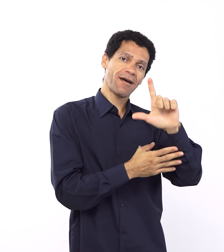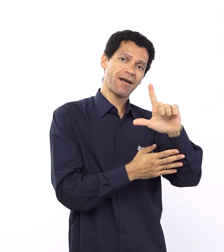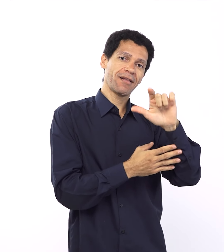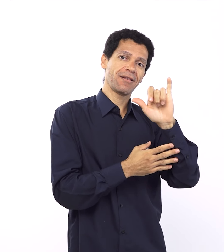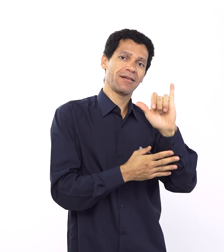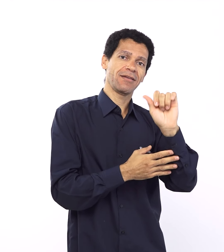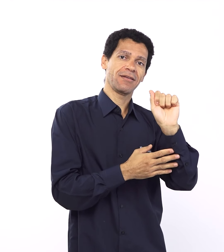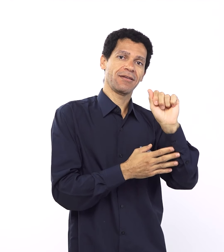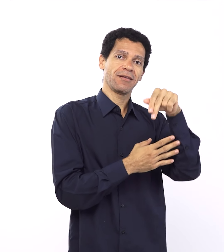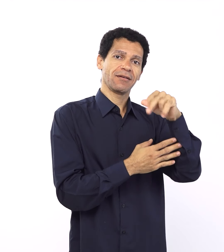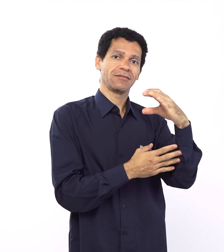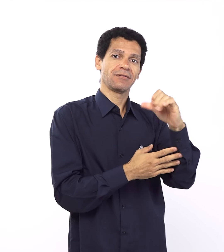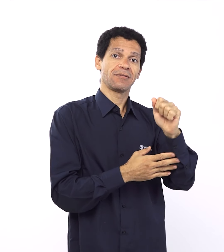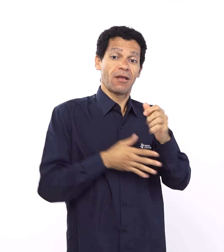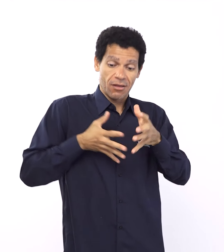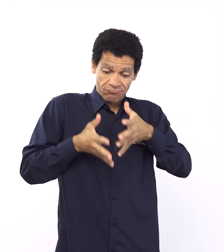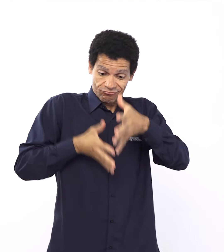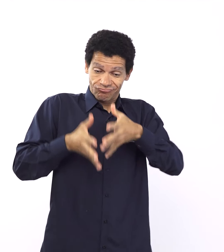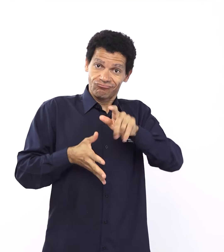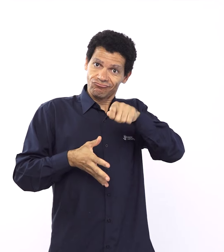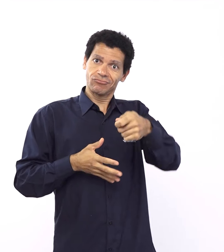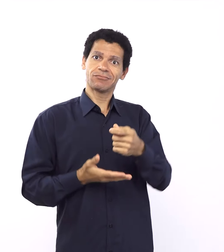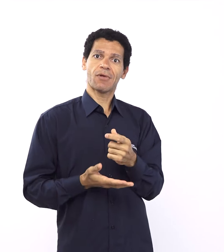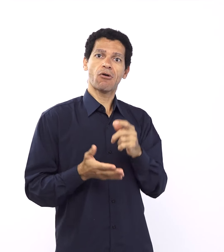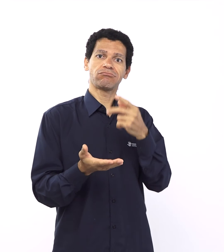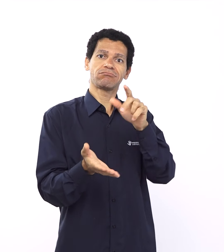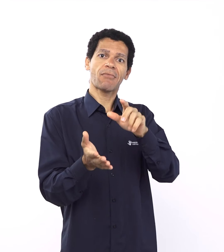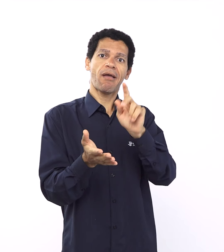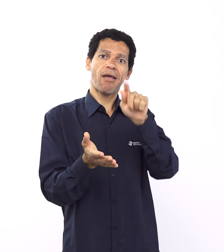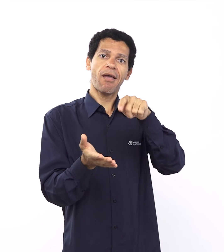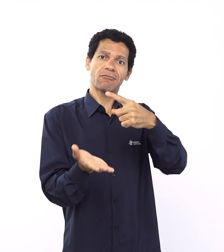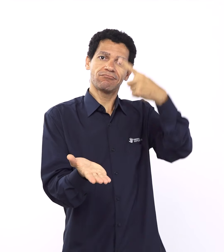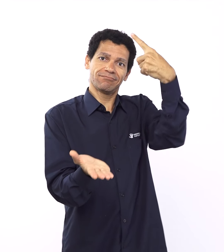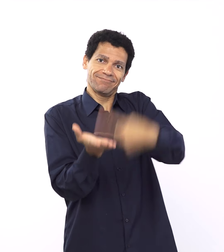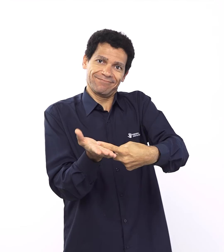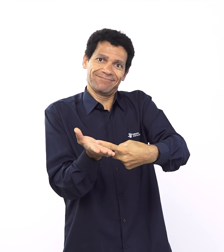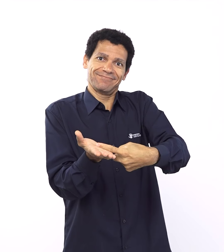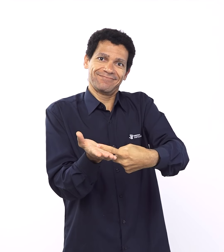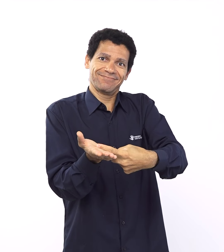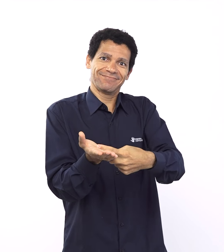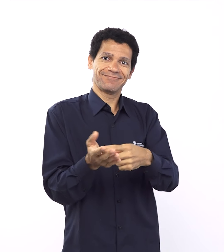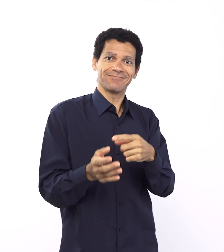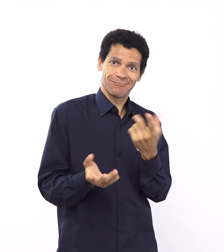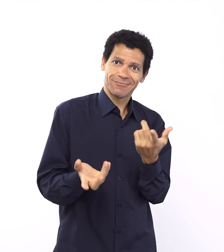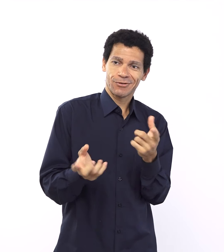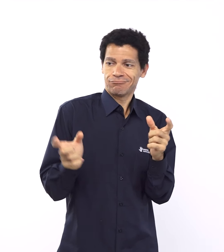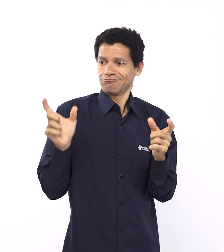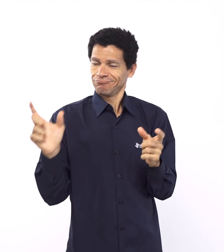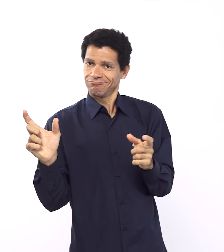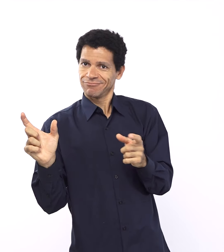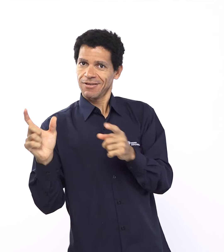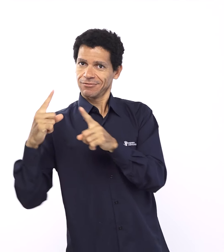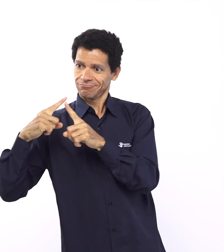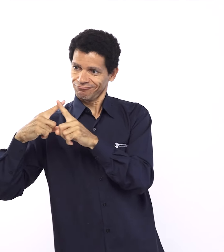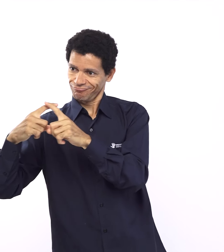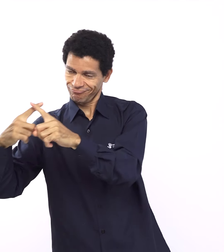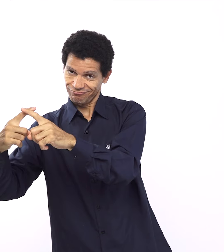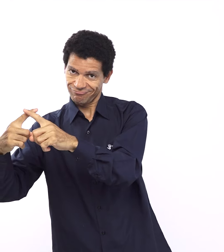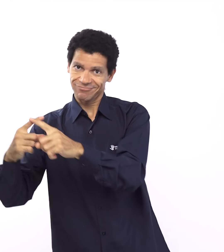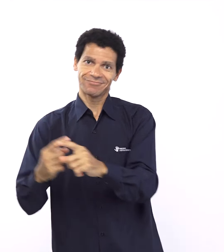6, 18, né? Quando fala, quando Deus fala, mas com você estabelecerei a minha aliança, essa palavra